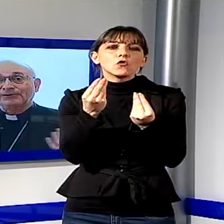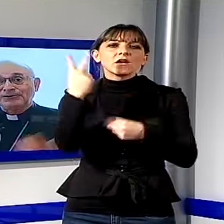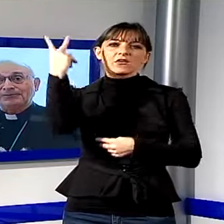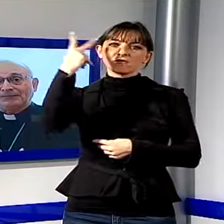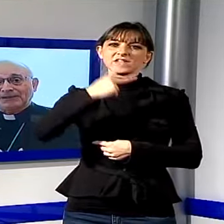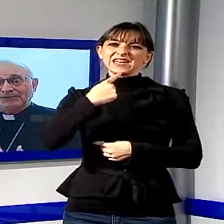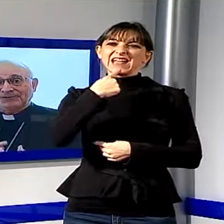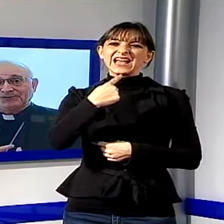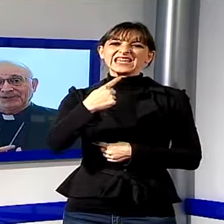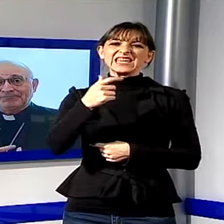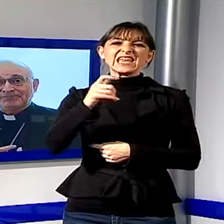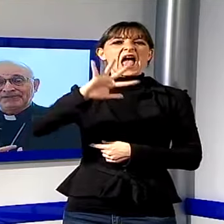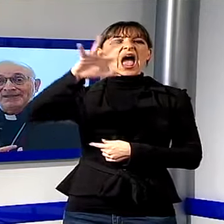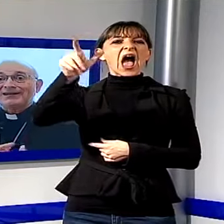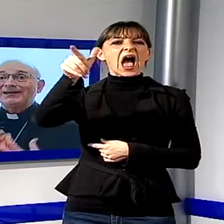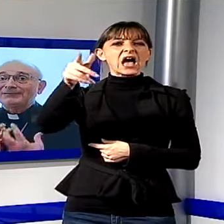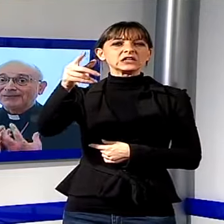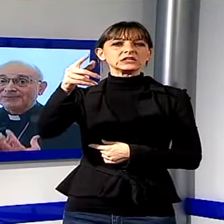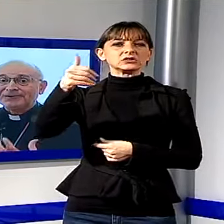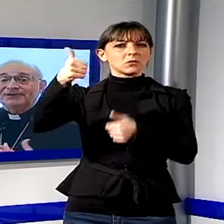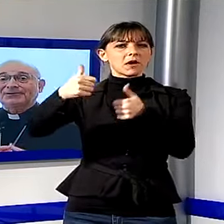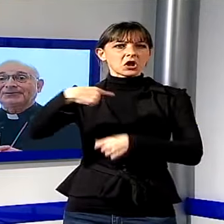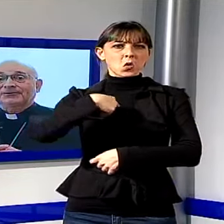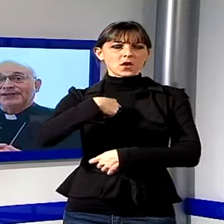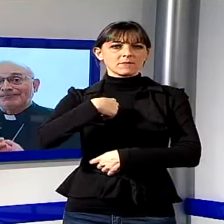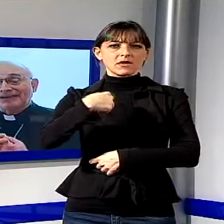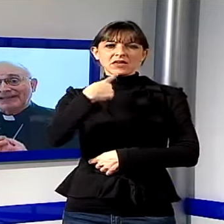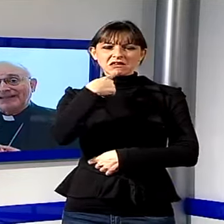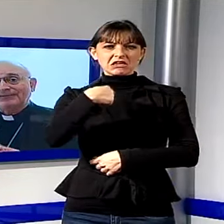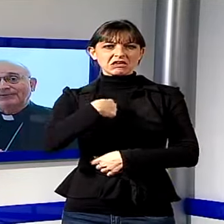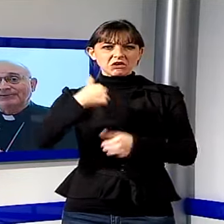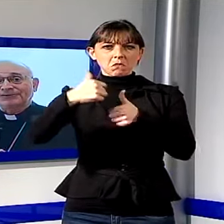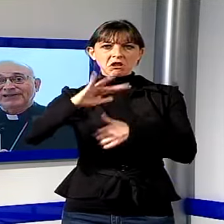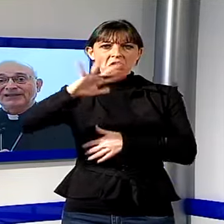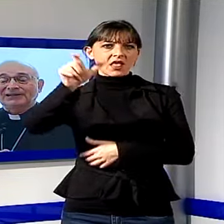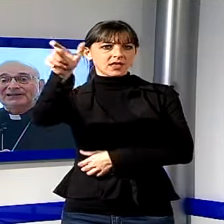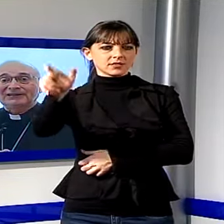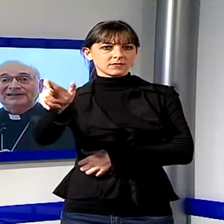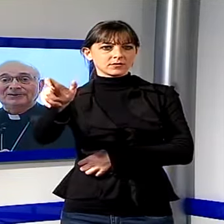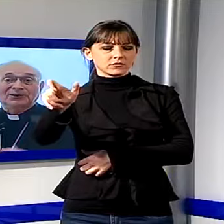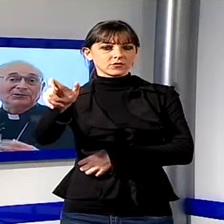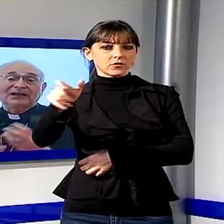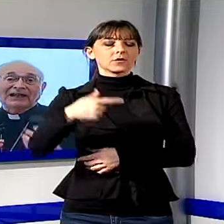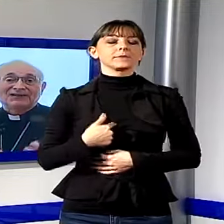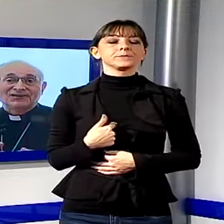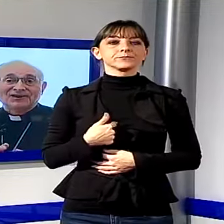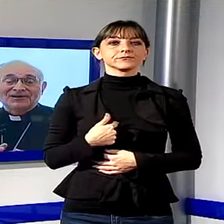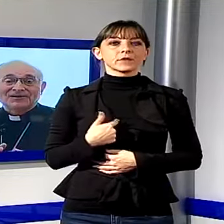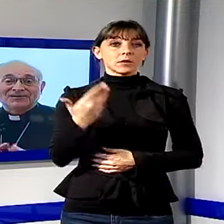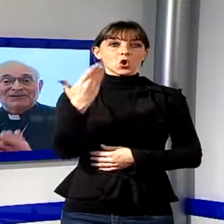io per quella persona e mi ha colpito che parlando con il direttore di un carcere, sapete